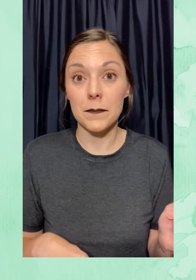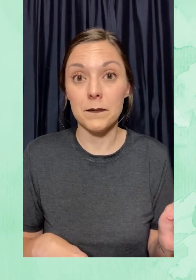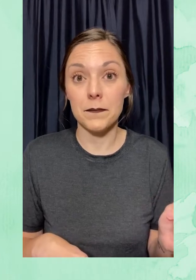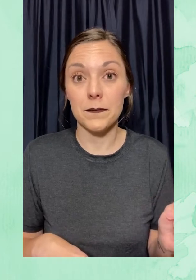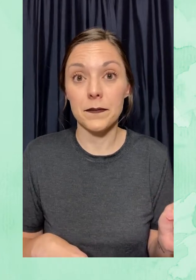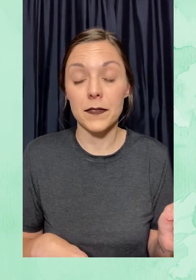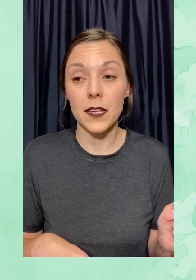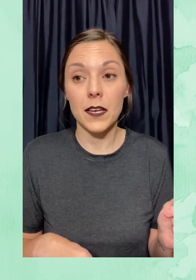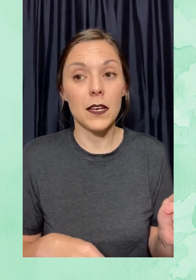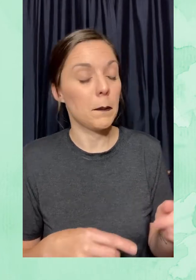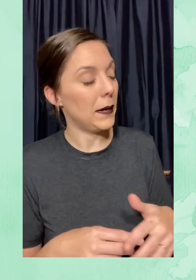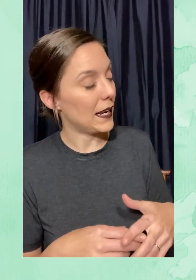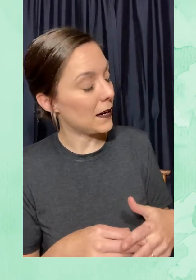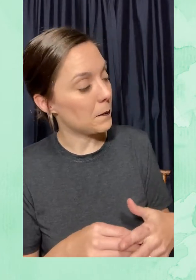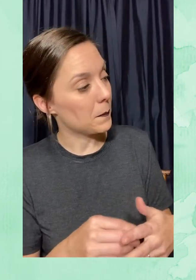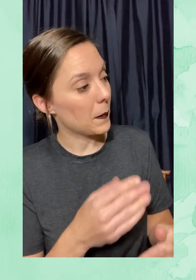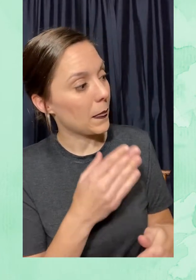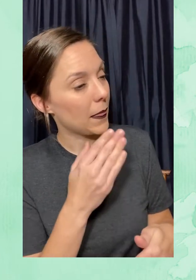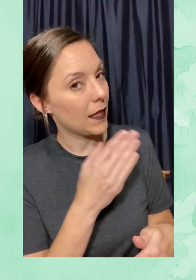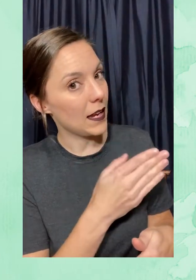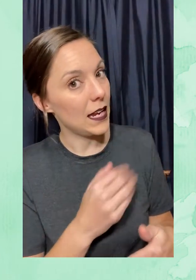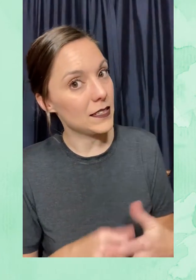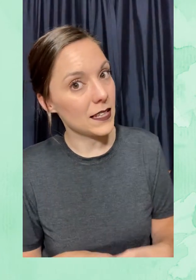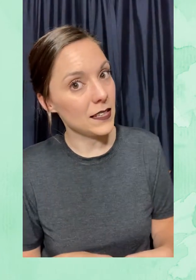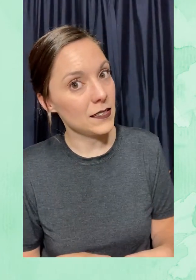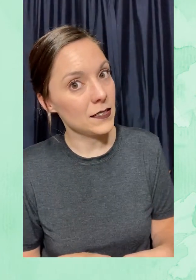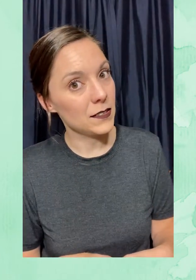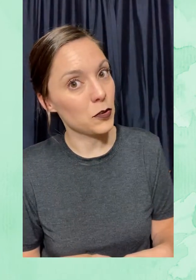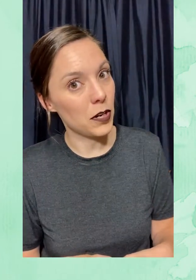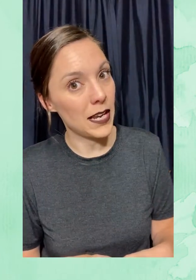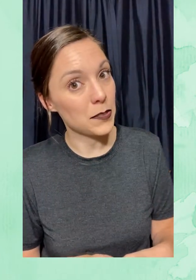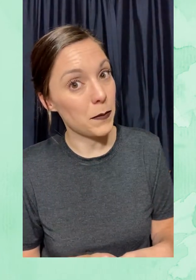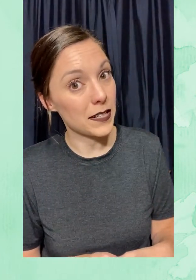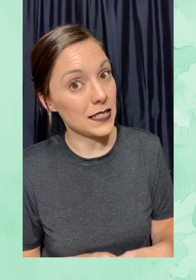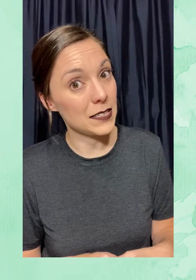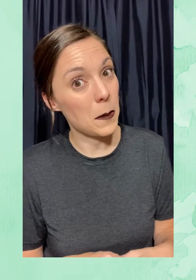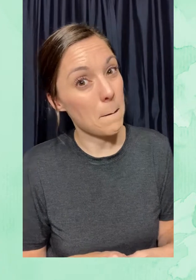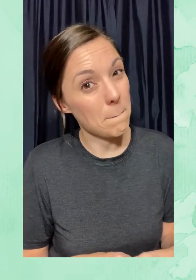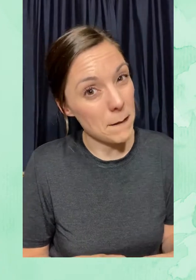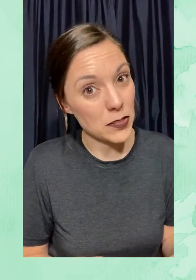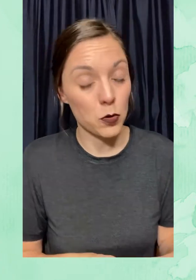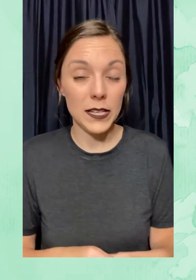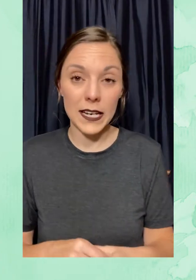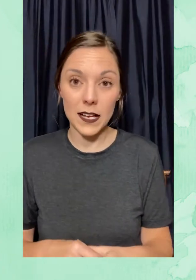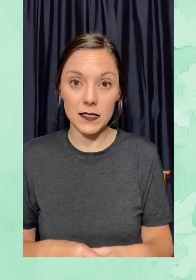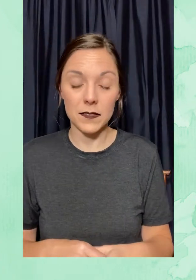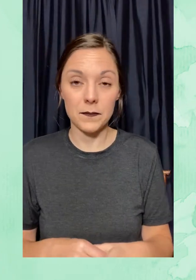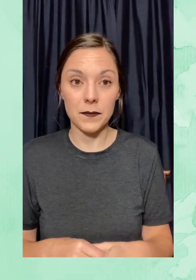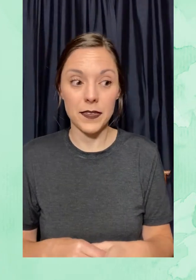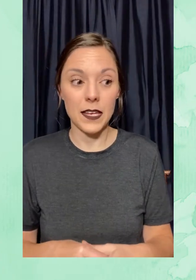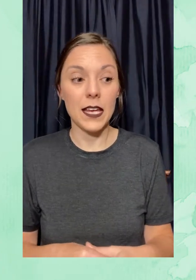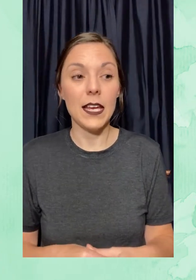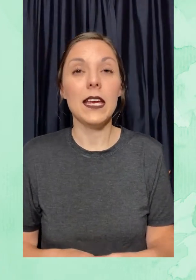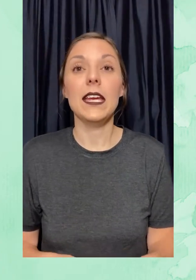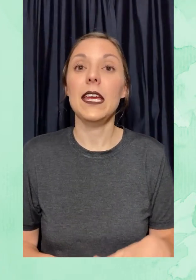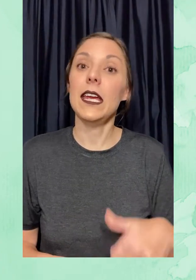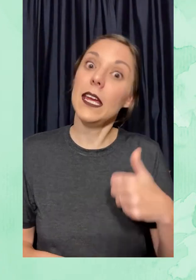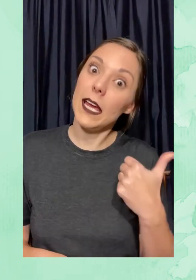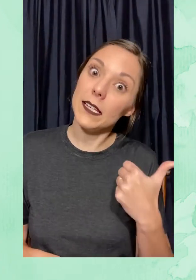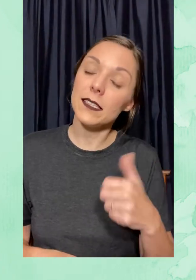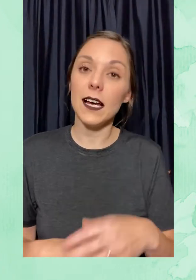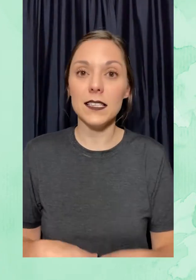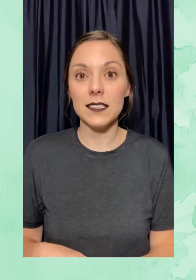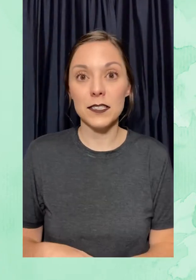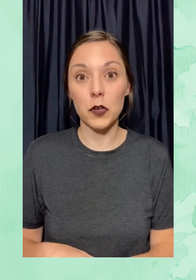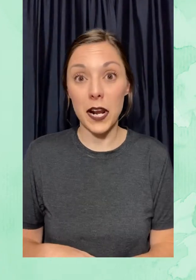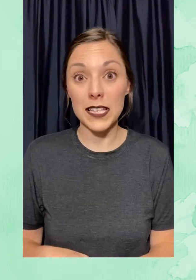planta. Miren, estas son las partes masculinas y